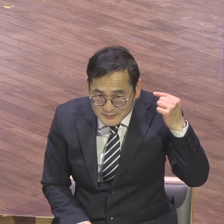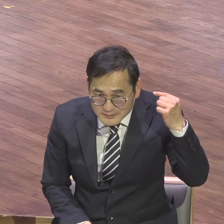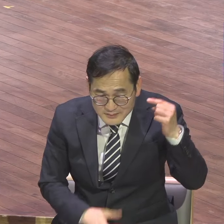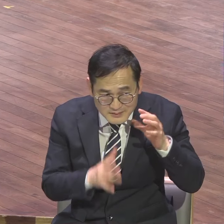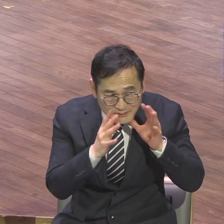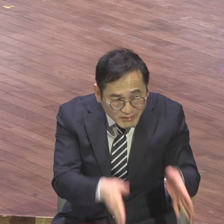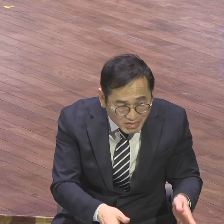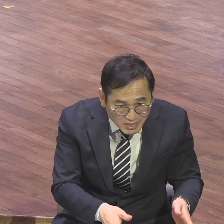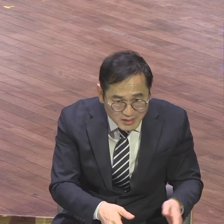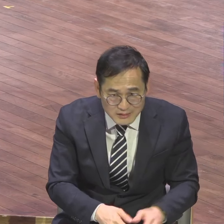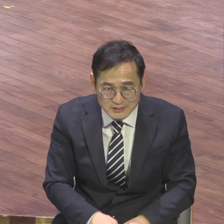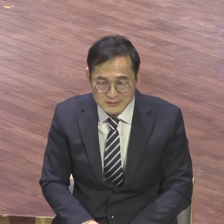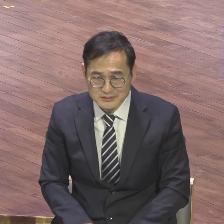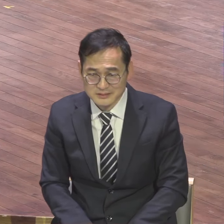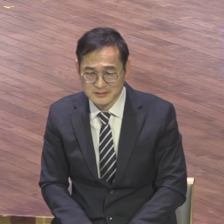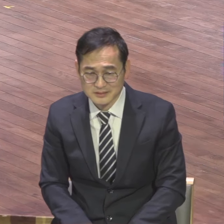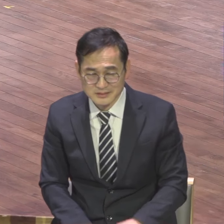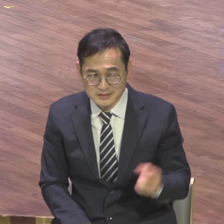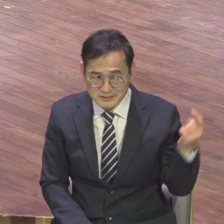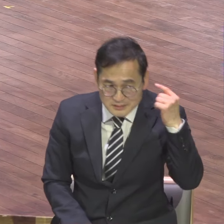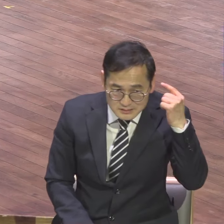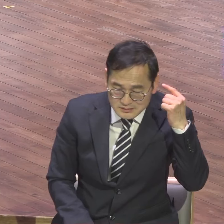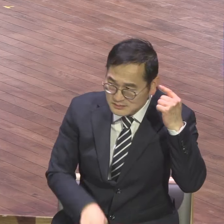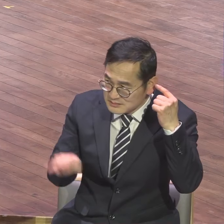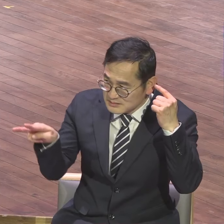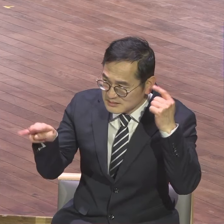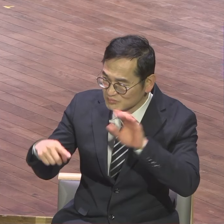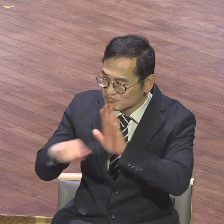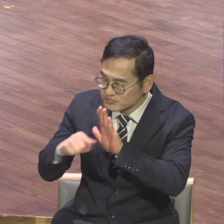상대방을 바라보면 울리서 안 됩니다.